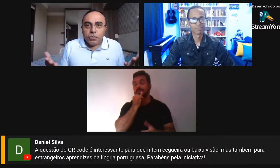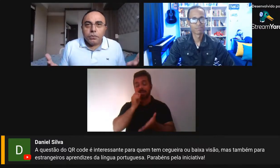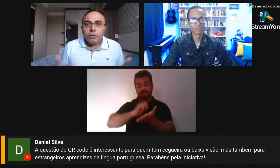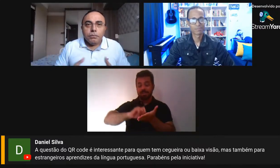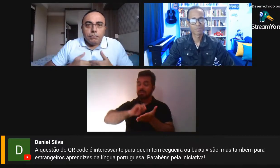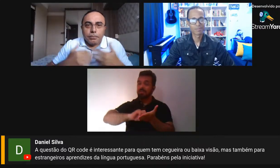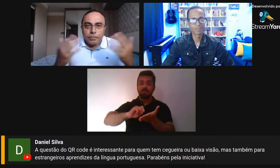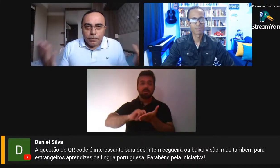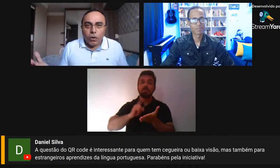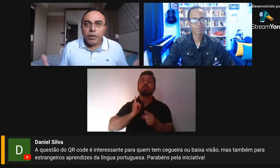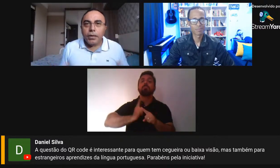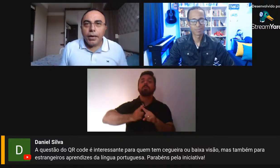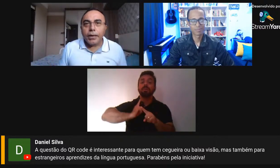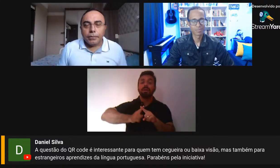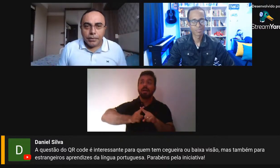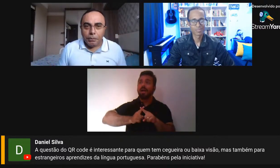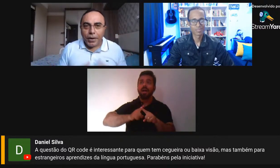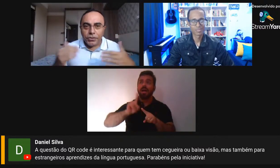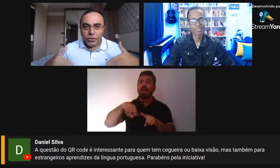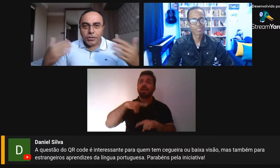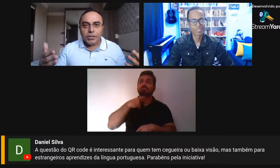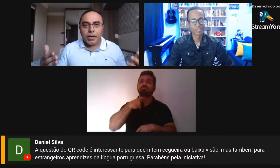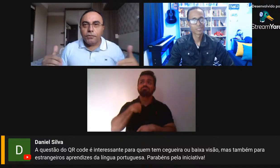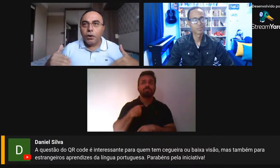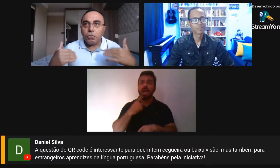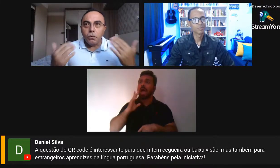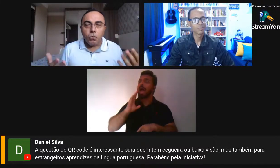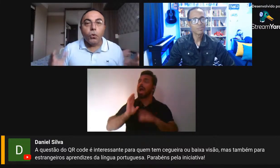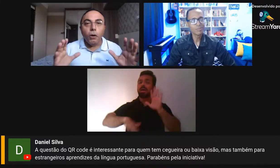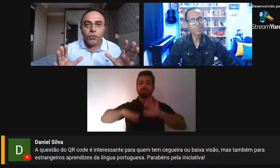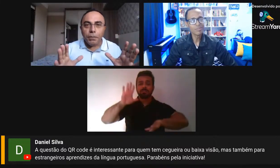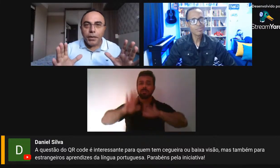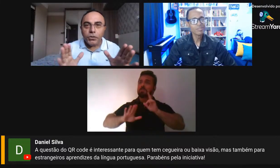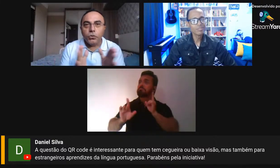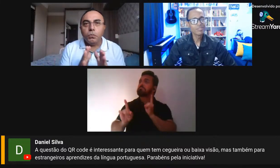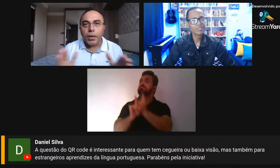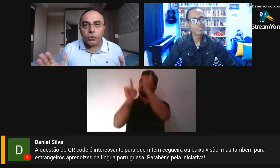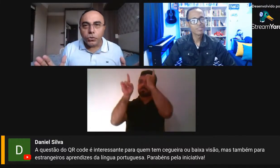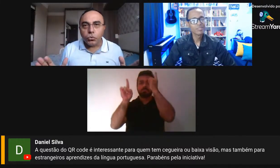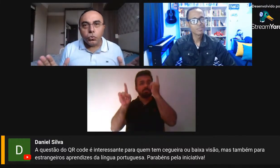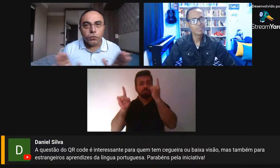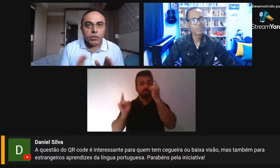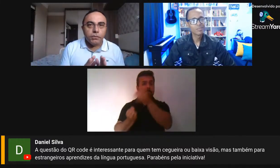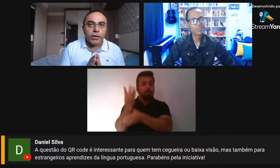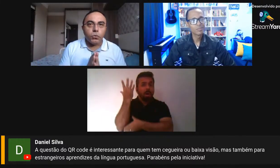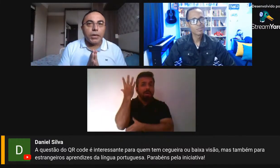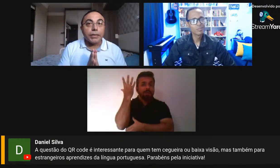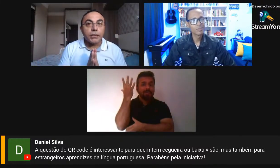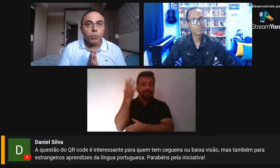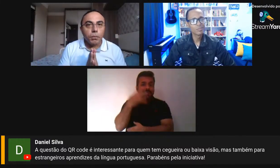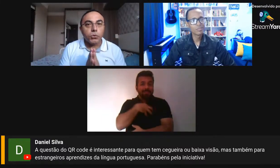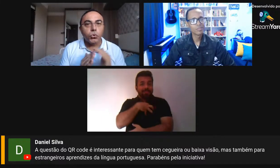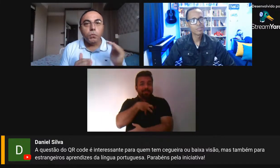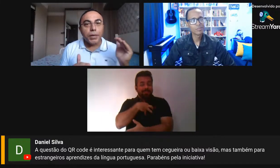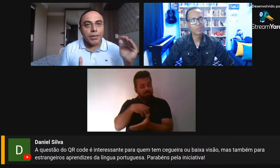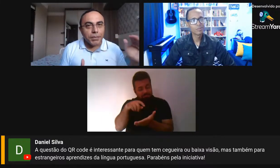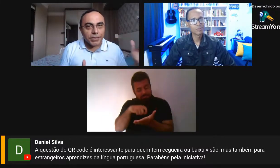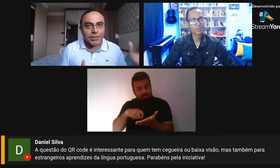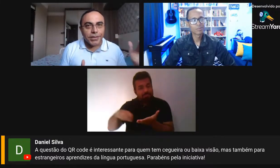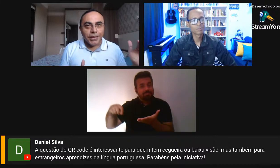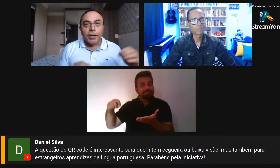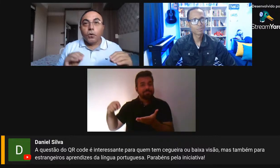coisa muito corriqueira, né, para a gente que escreve algo comum. Obviamente que no meio disso tudo você vai encontrar aqueles momentos